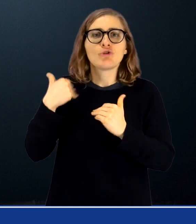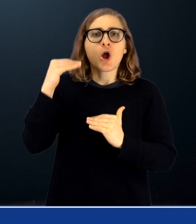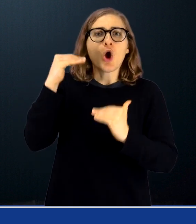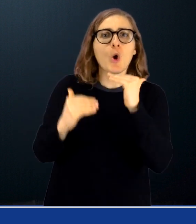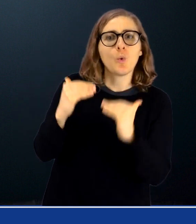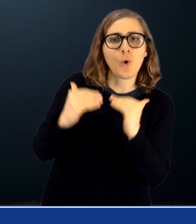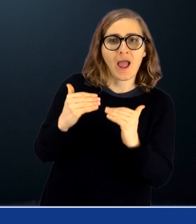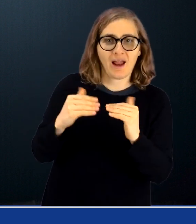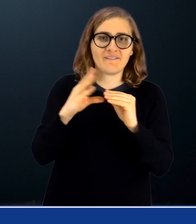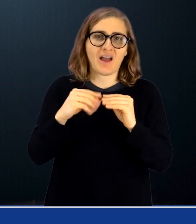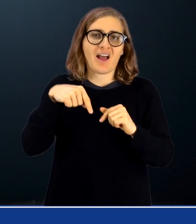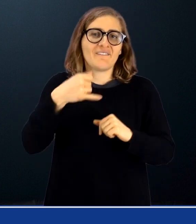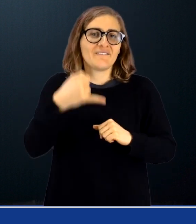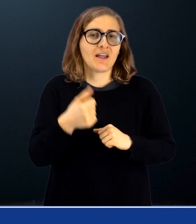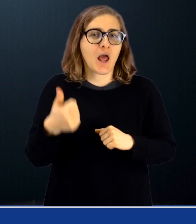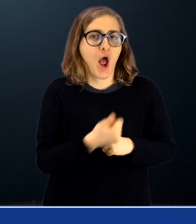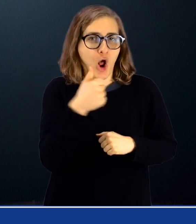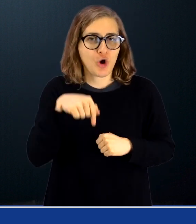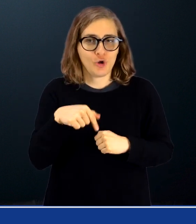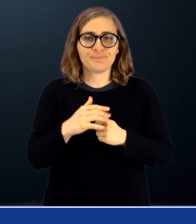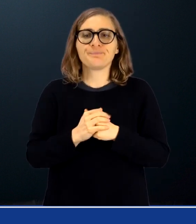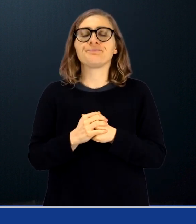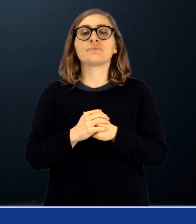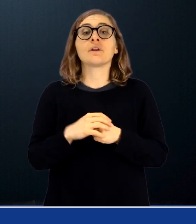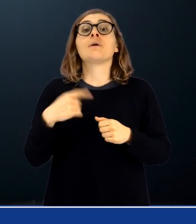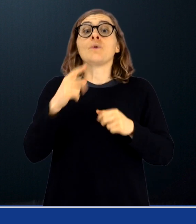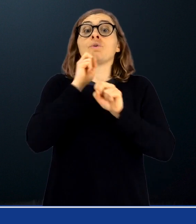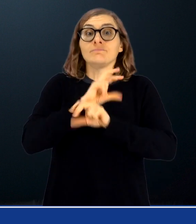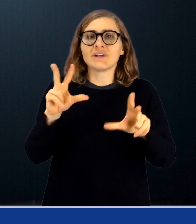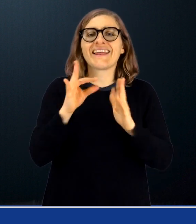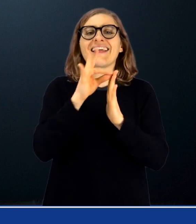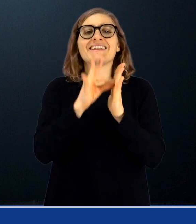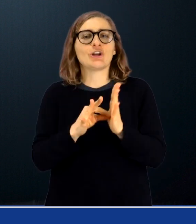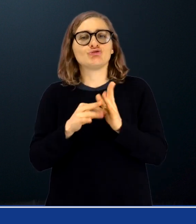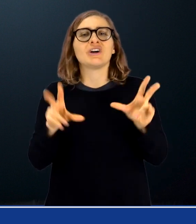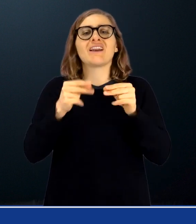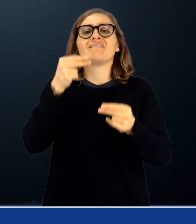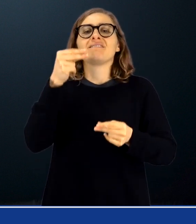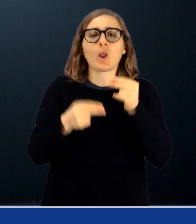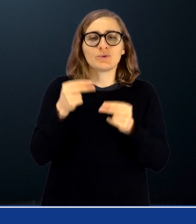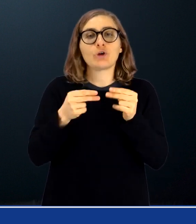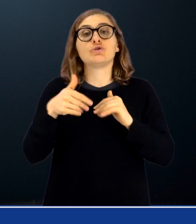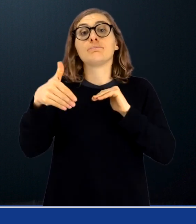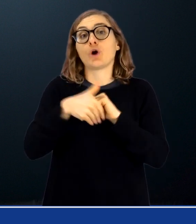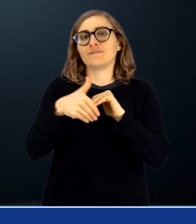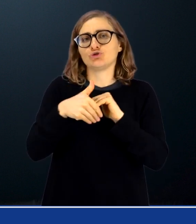conguagli a fine anno 2022, sia l'indice di rivalutazione provvisorio per l'anno 2023.